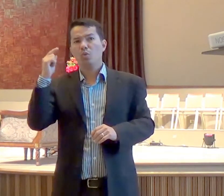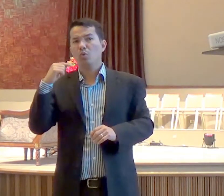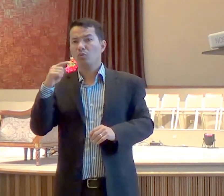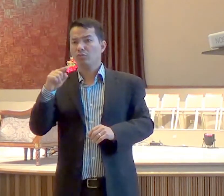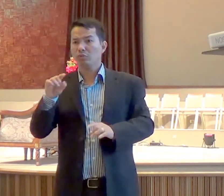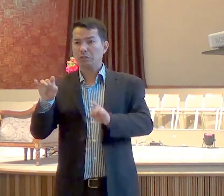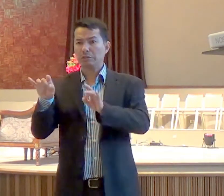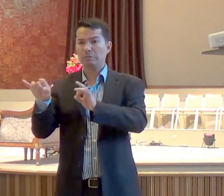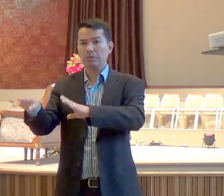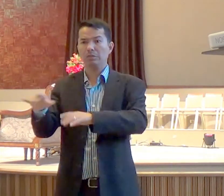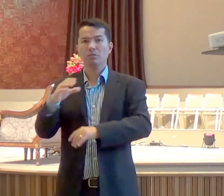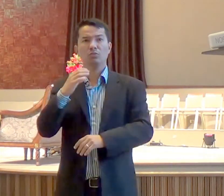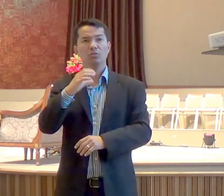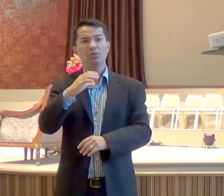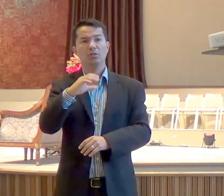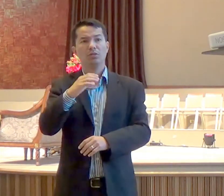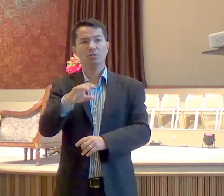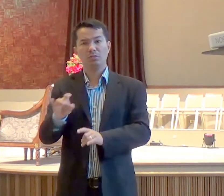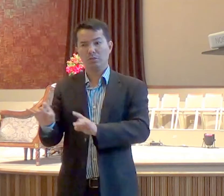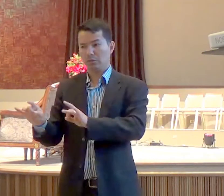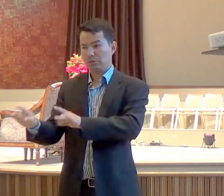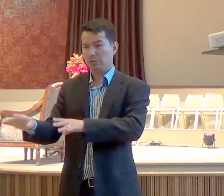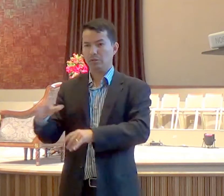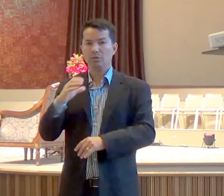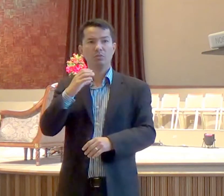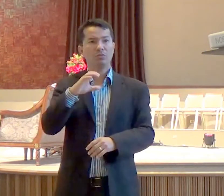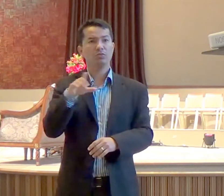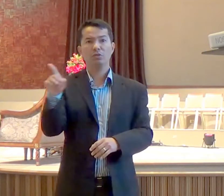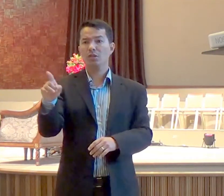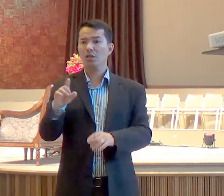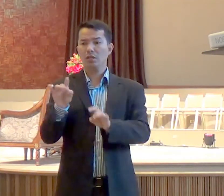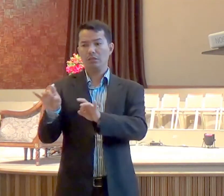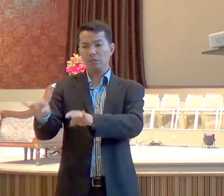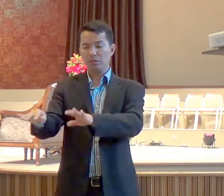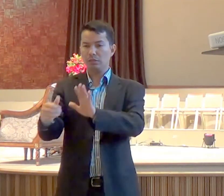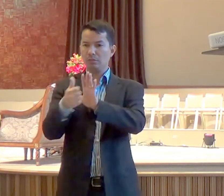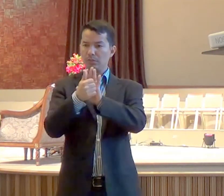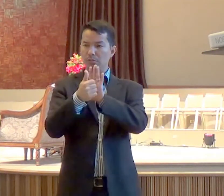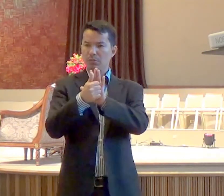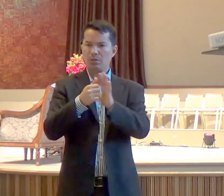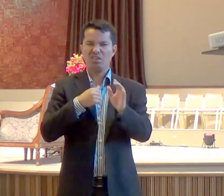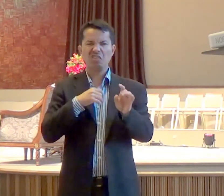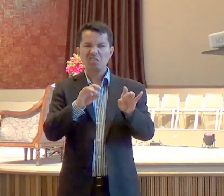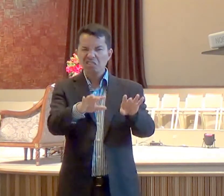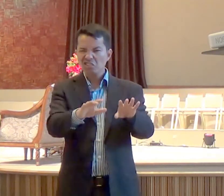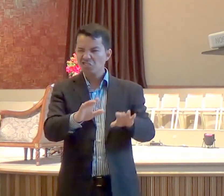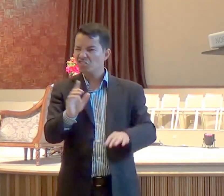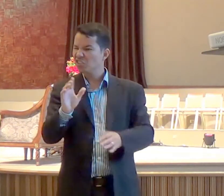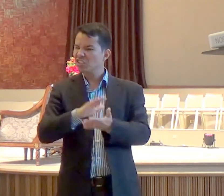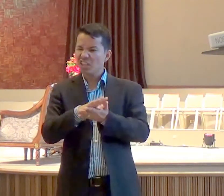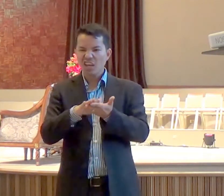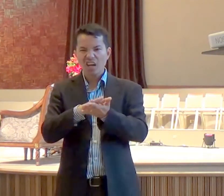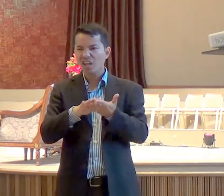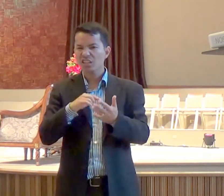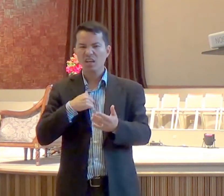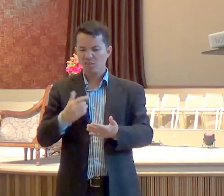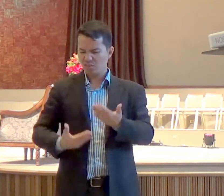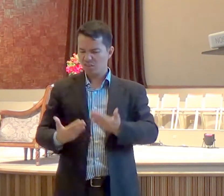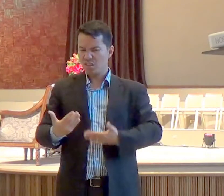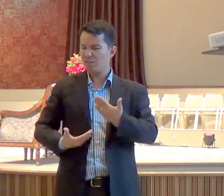Curitiba, você está deixando a primeira igreja batista, eu não estou deixando nada, gente, eu sou um servo do Senhor, nós